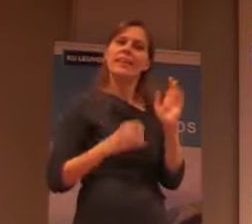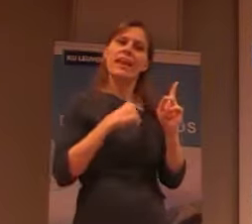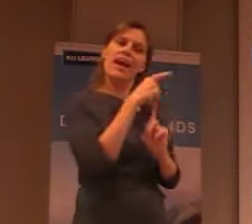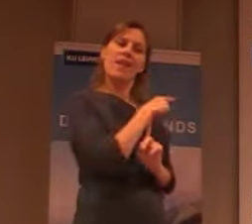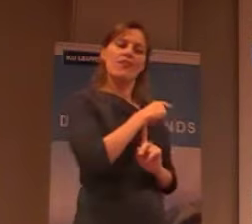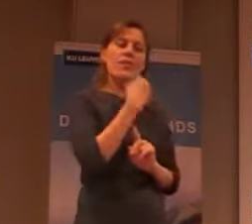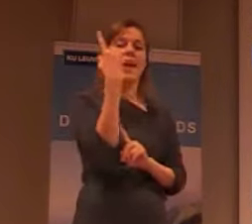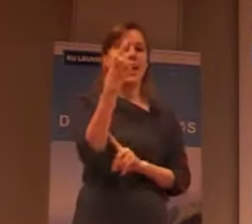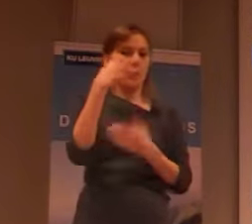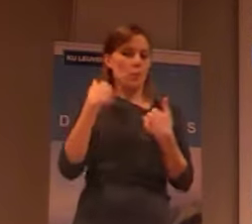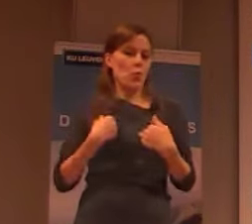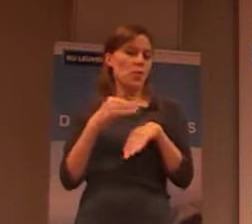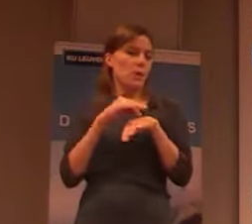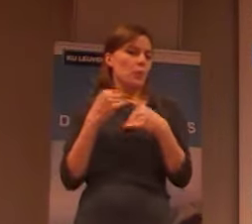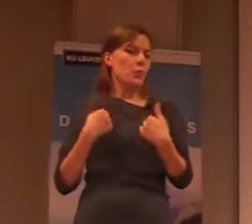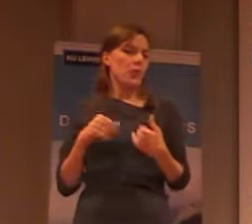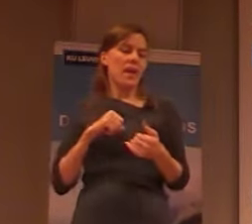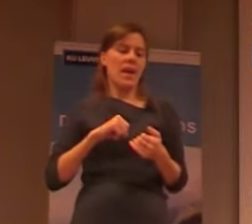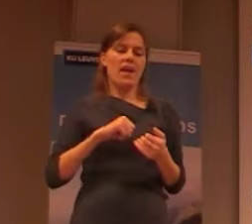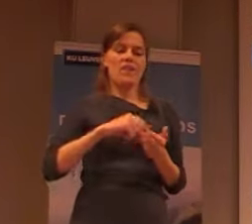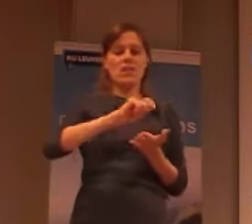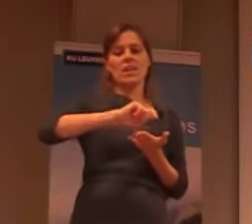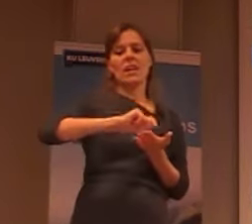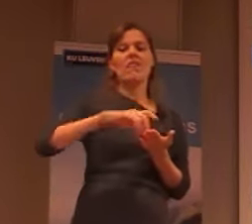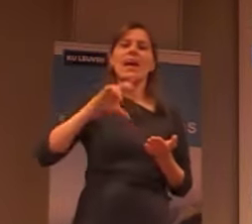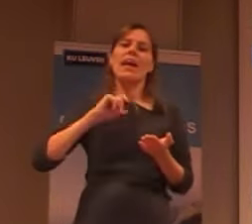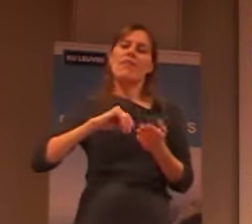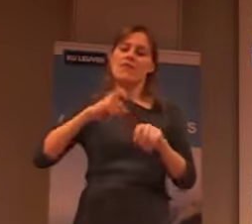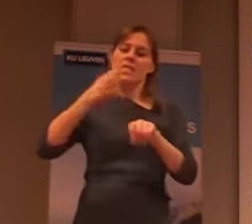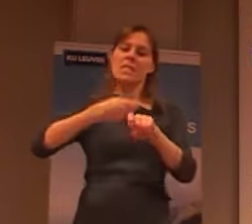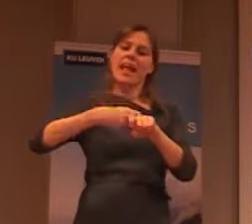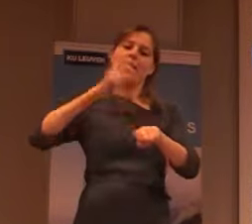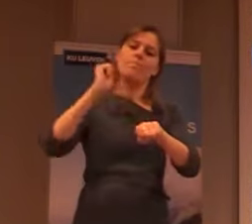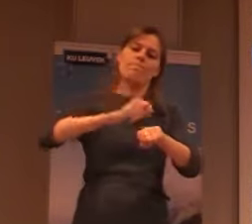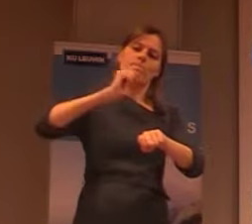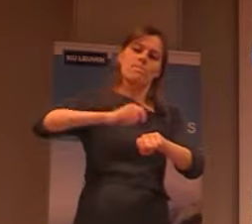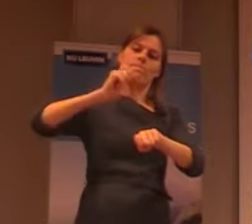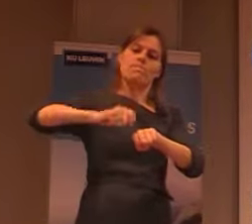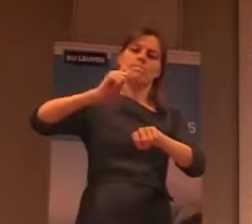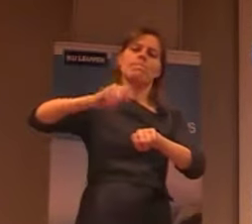geschreven. En die ingebijgeld is in een steen. Maar het gaat er eigenlijk over zijn verdriet.